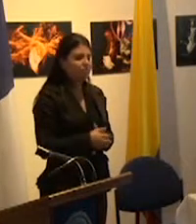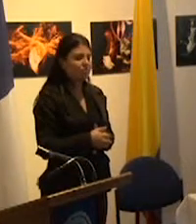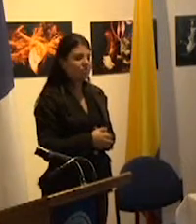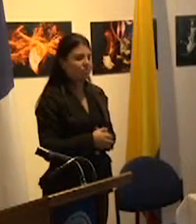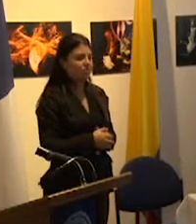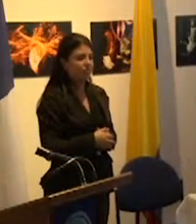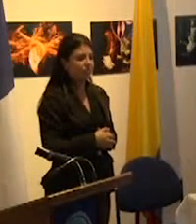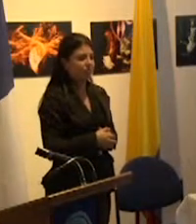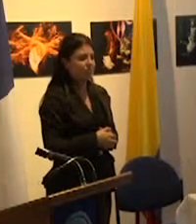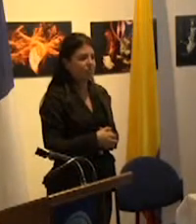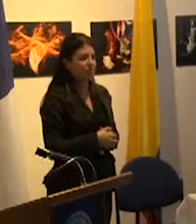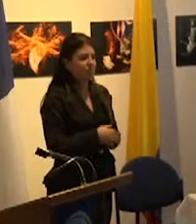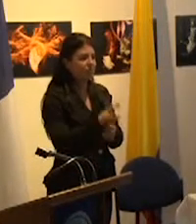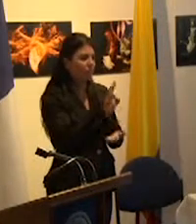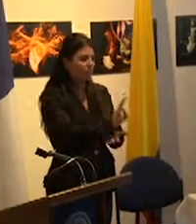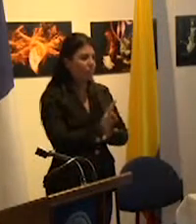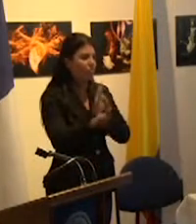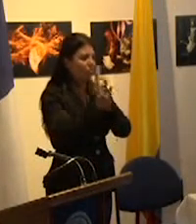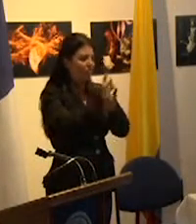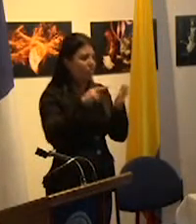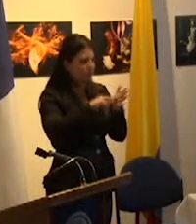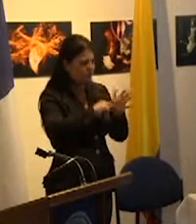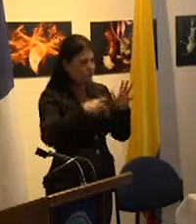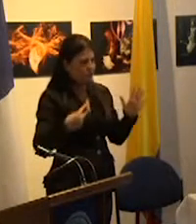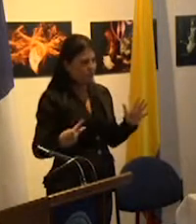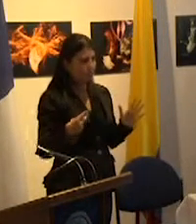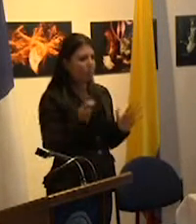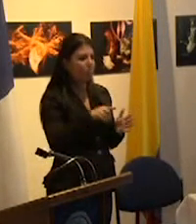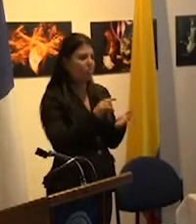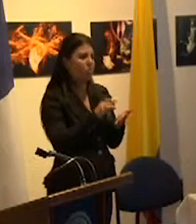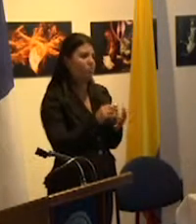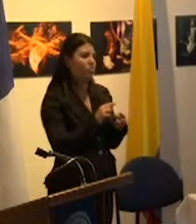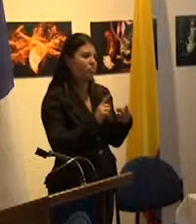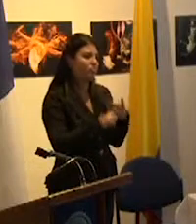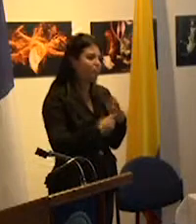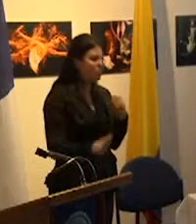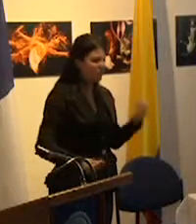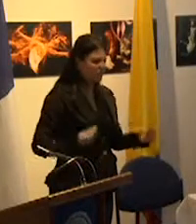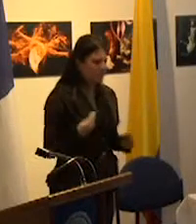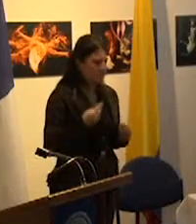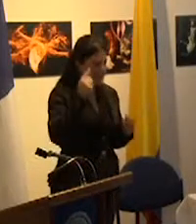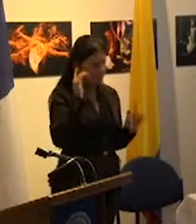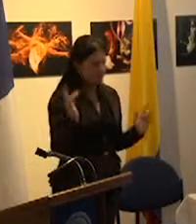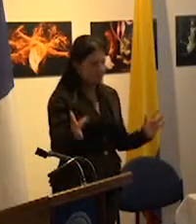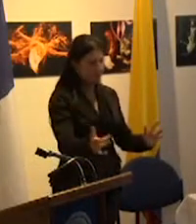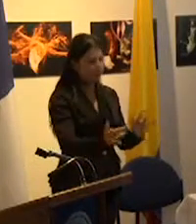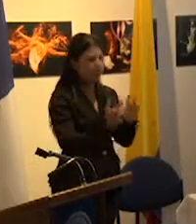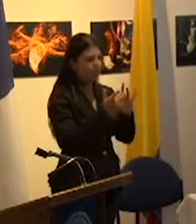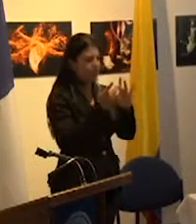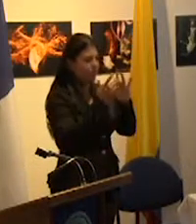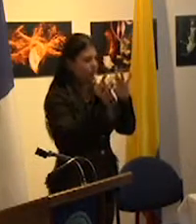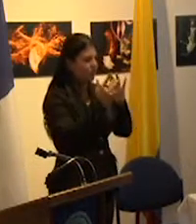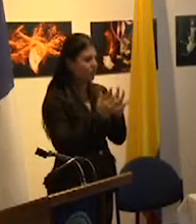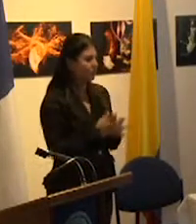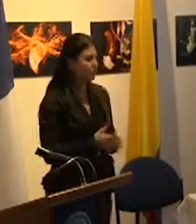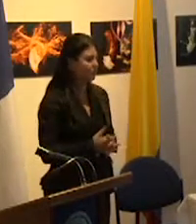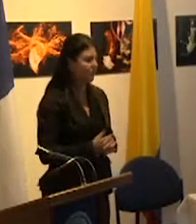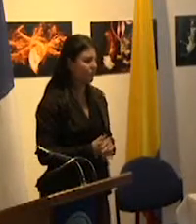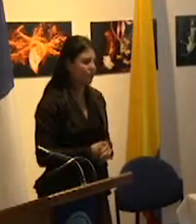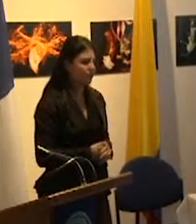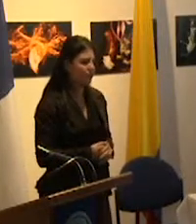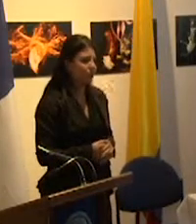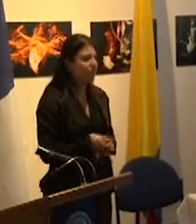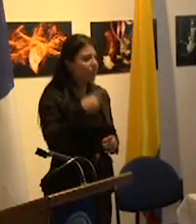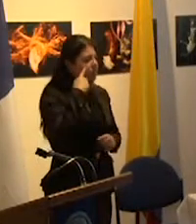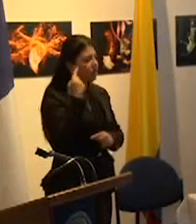tecnocrático como del modelo militante ambos pierden de vista el sentido autoritativo de la